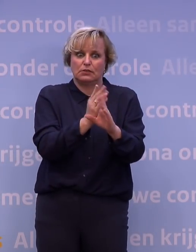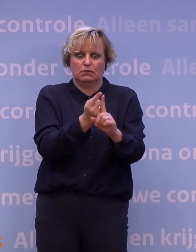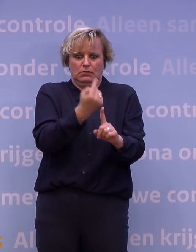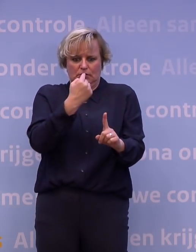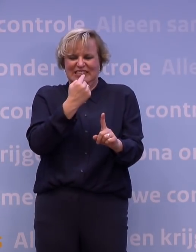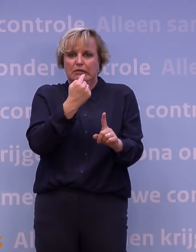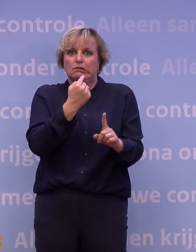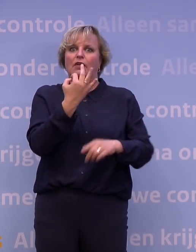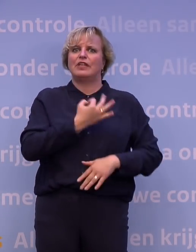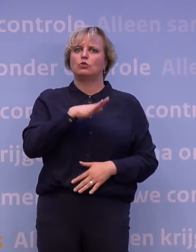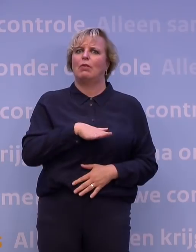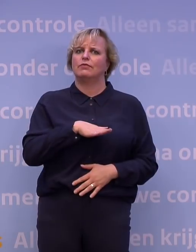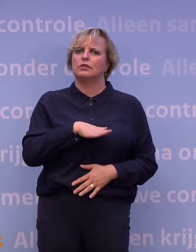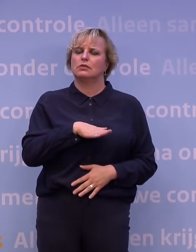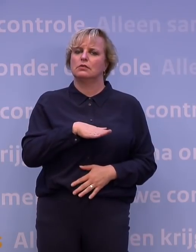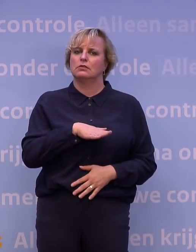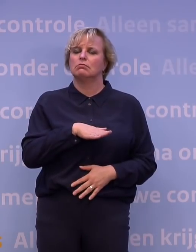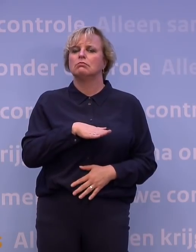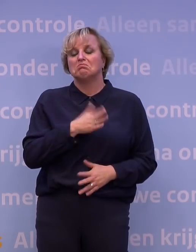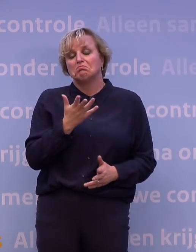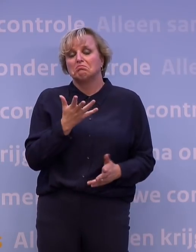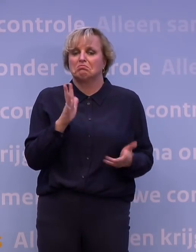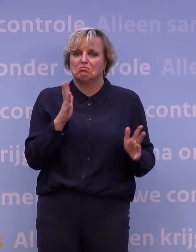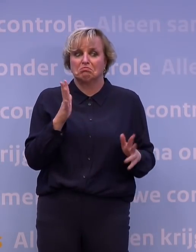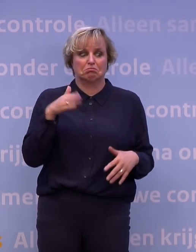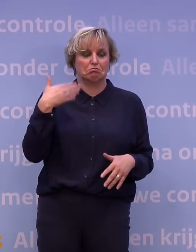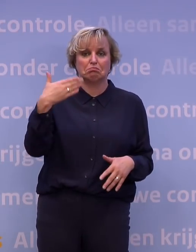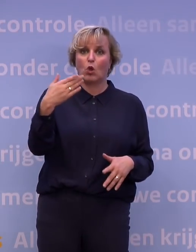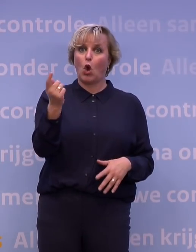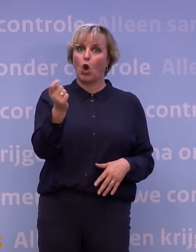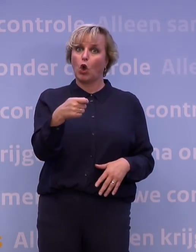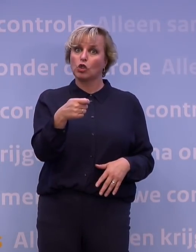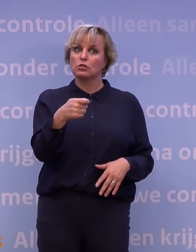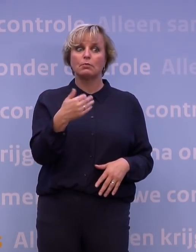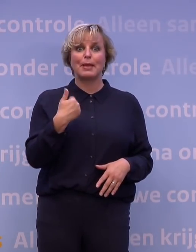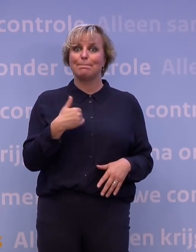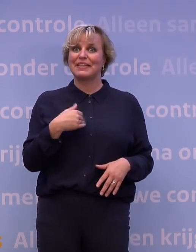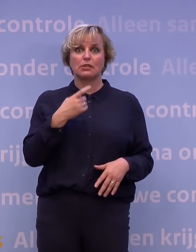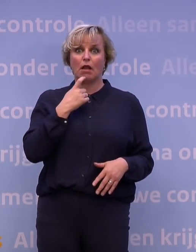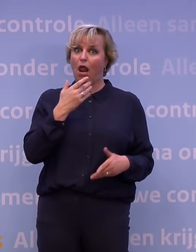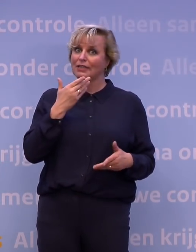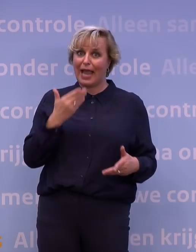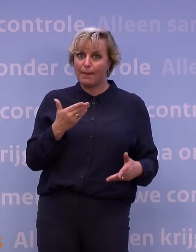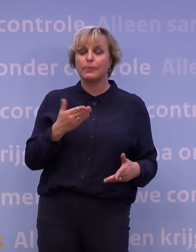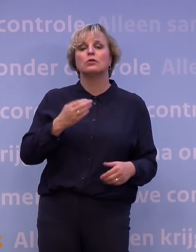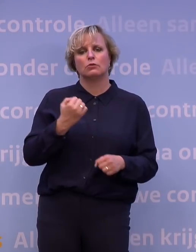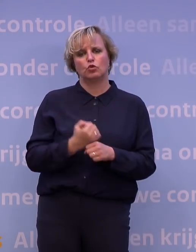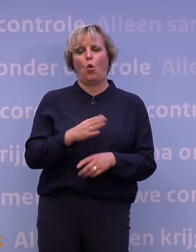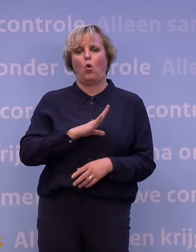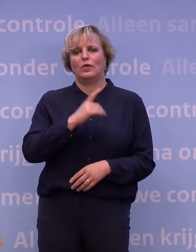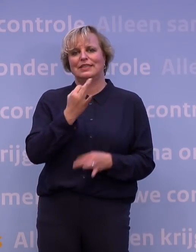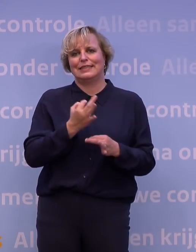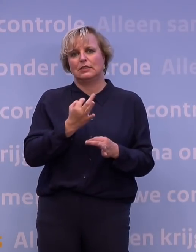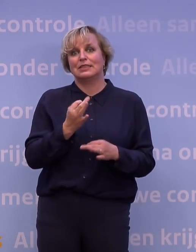contactonderzoek. Wat zou kunnen is dat het op enig moment weer lukt om ook mensen zonder klachten te testen. Maar dat zullen we echt alleen pas doen op het moment dat we